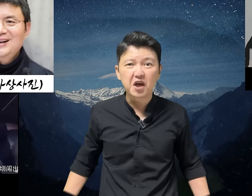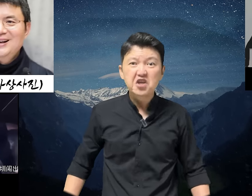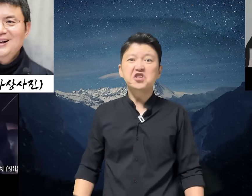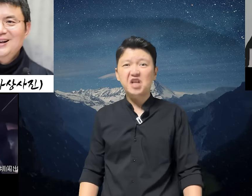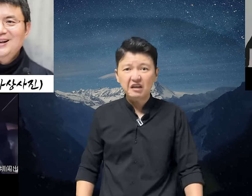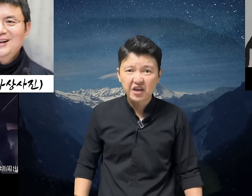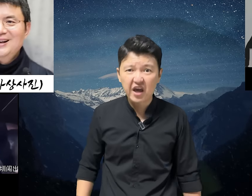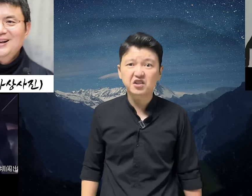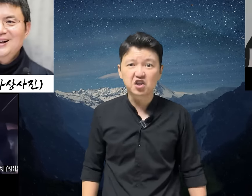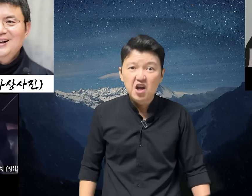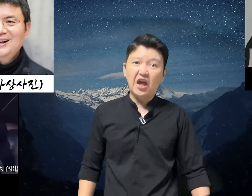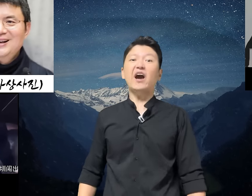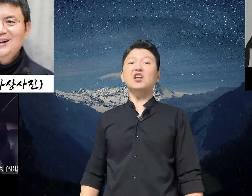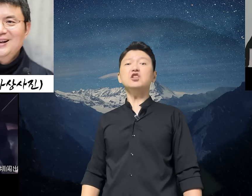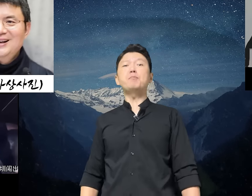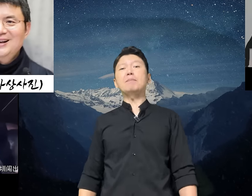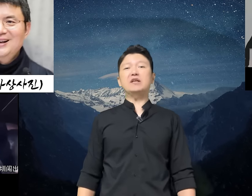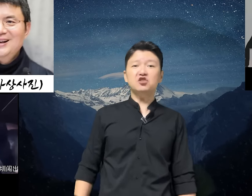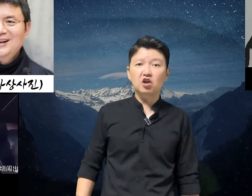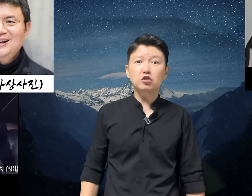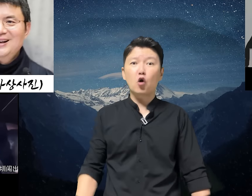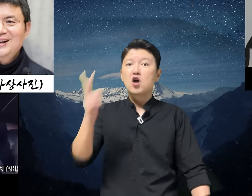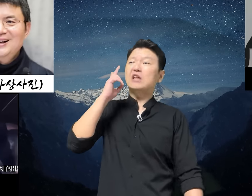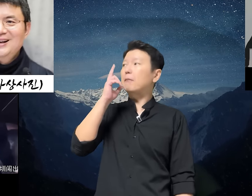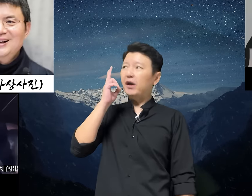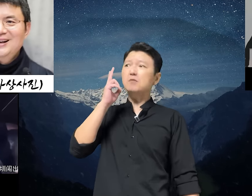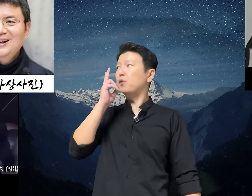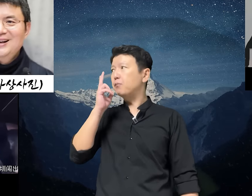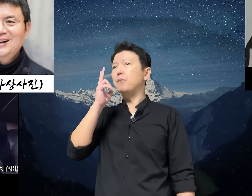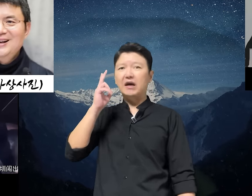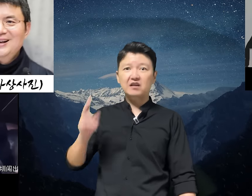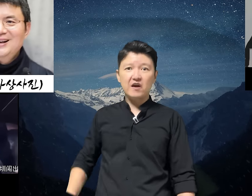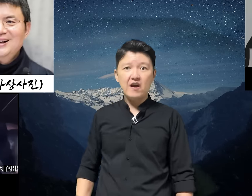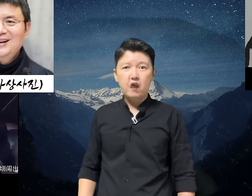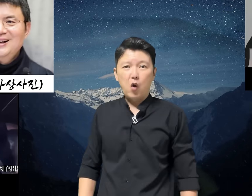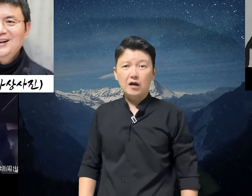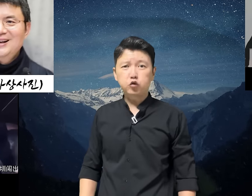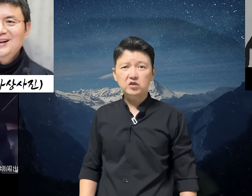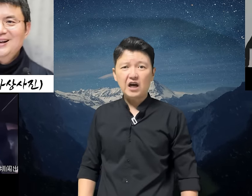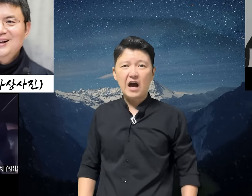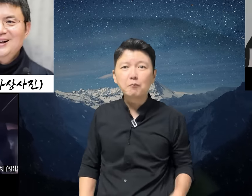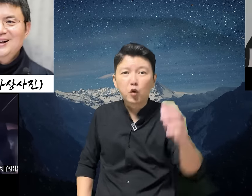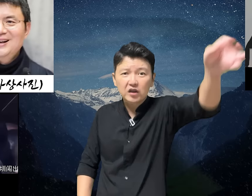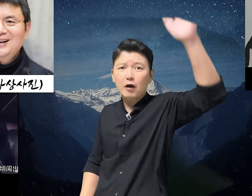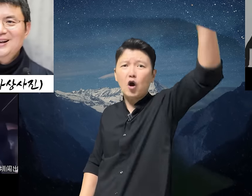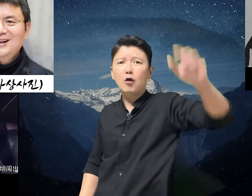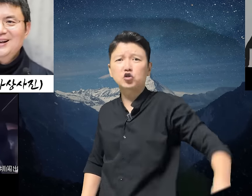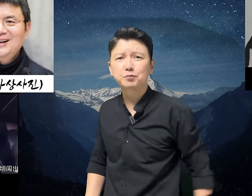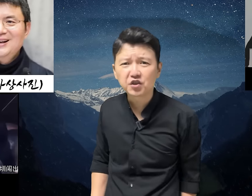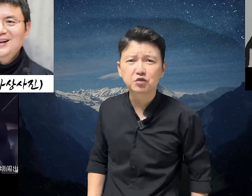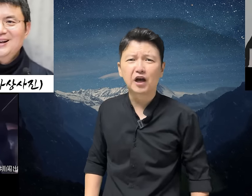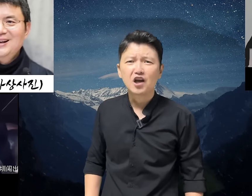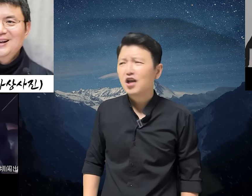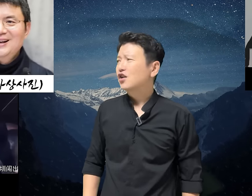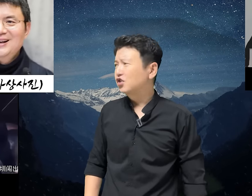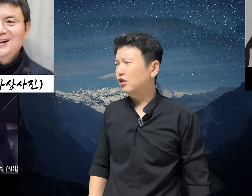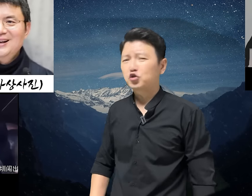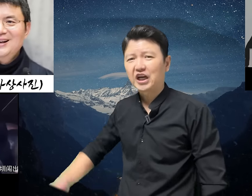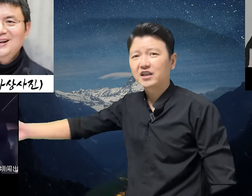인사를 해야지 대가리를 빳빳이 쳐들고 담배를 뻣뻣 빨아대? 왕퉁다라가 한 뭐라고 하고 싶었지만 그래도 짜달